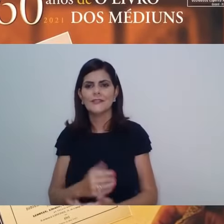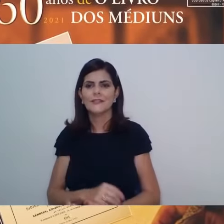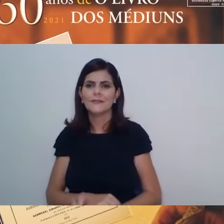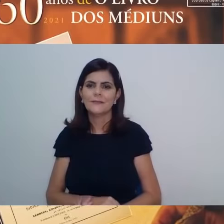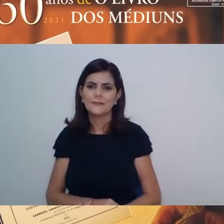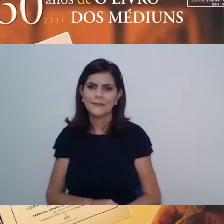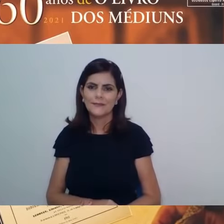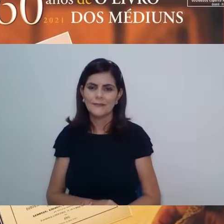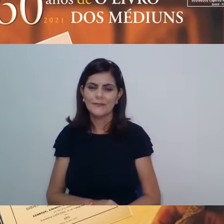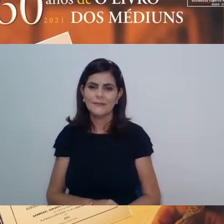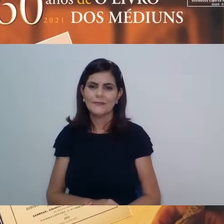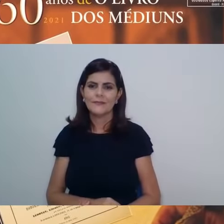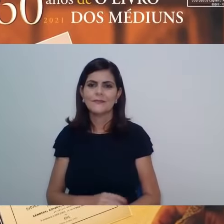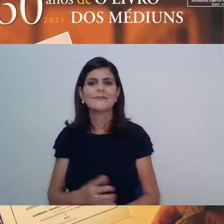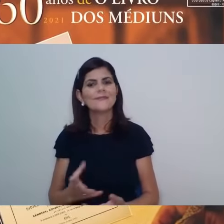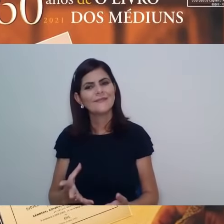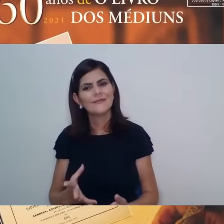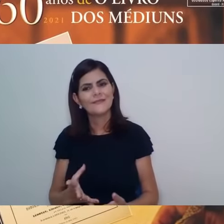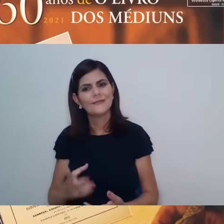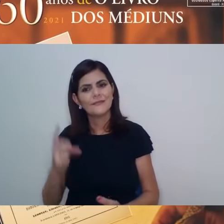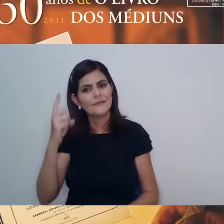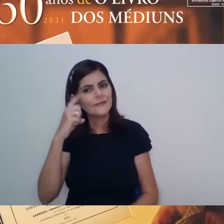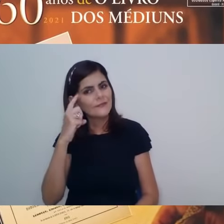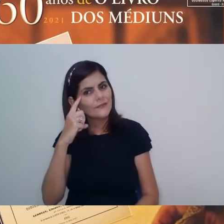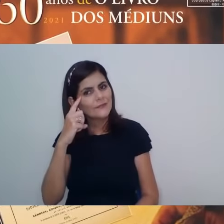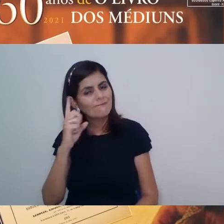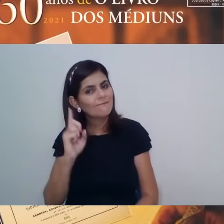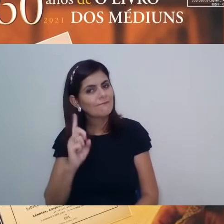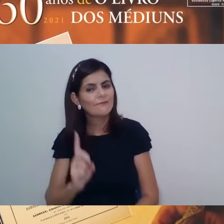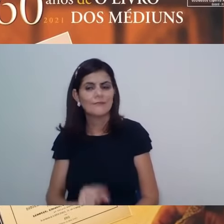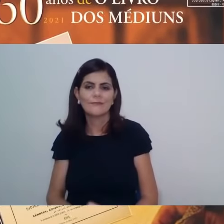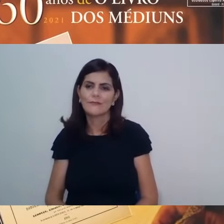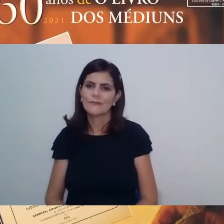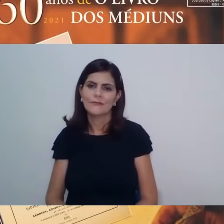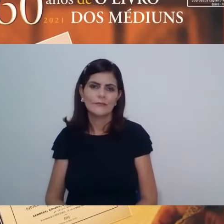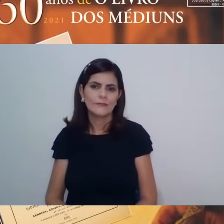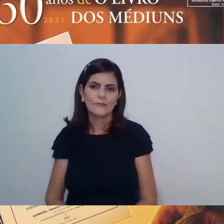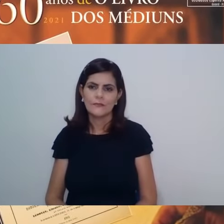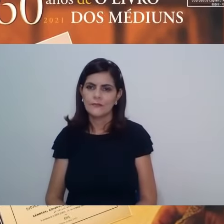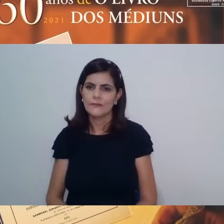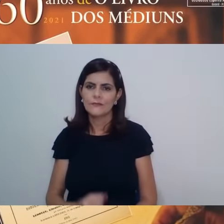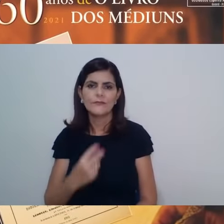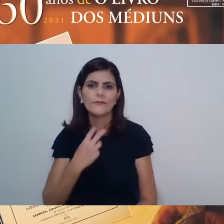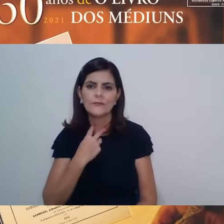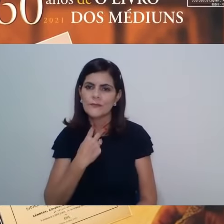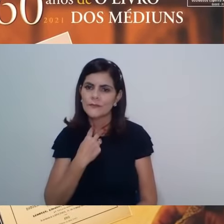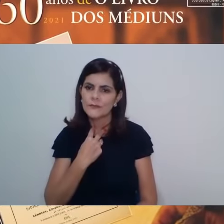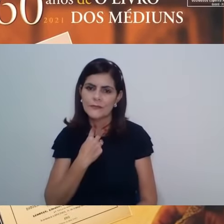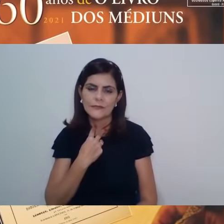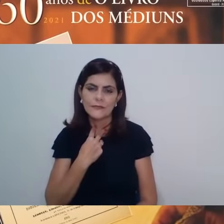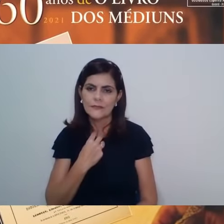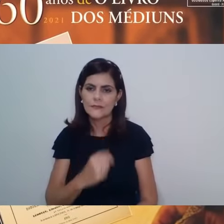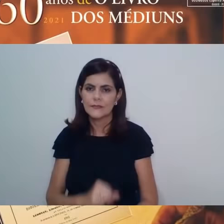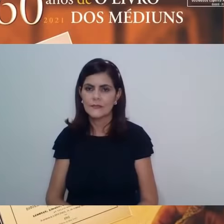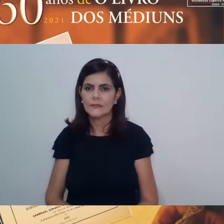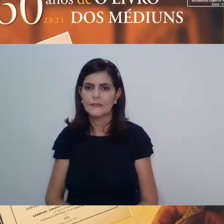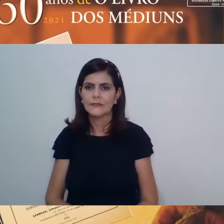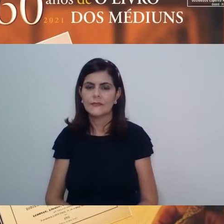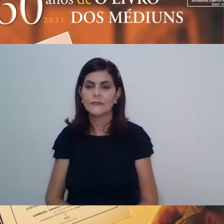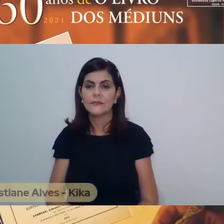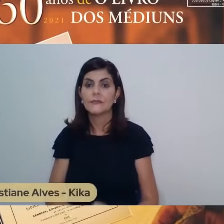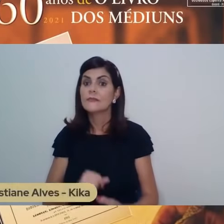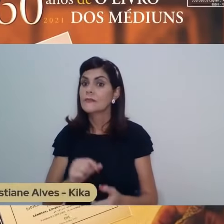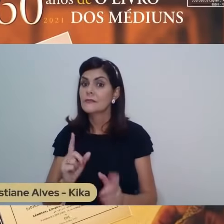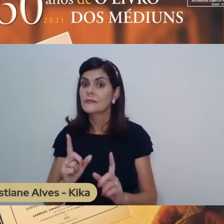da culpa, mas ele não cedeu a essa volúpia, a esse arrastamento, pelo contrário,